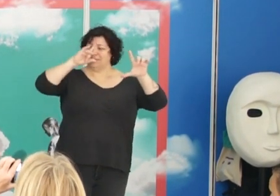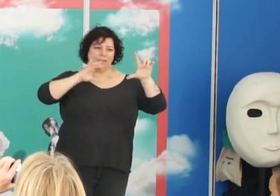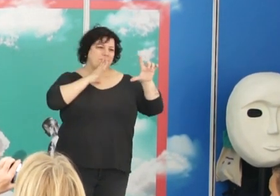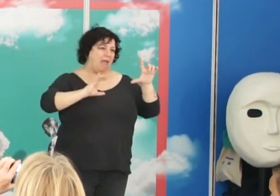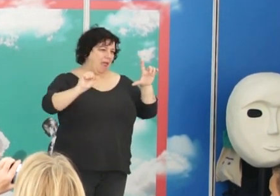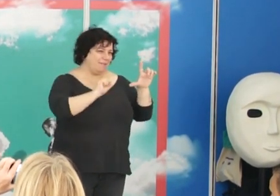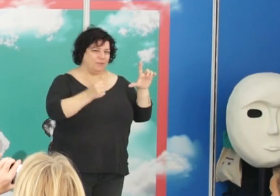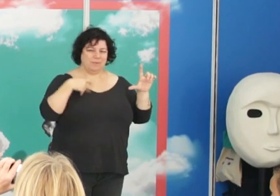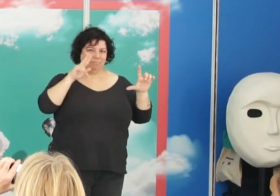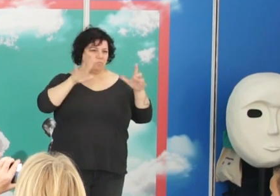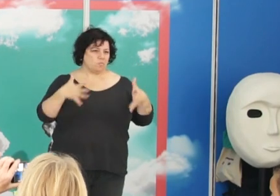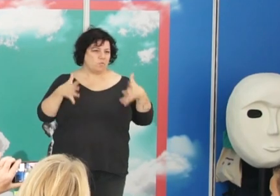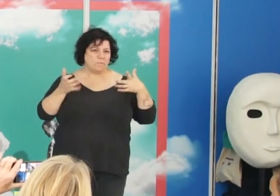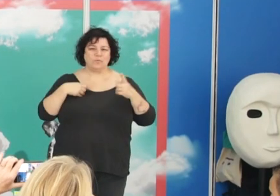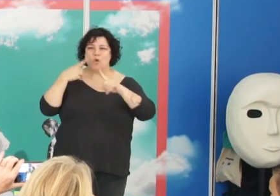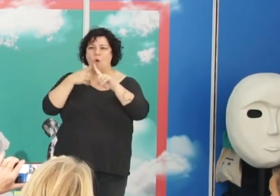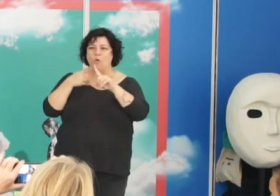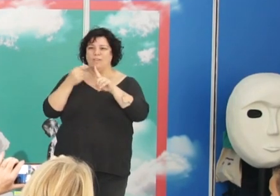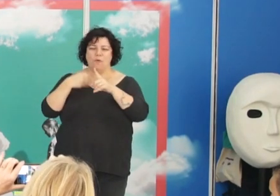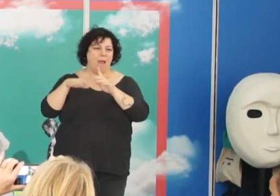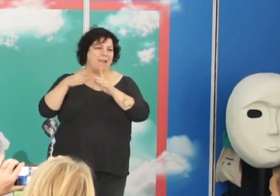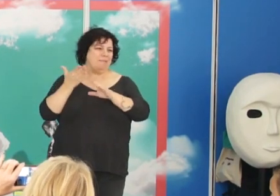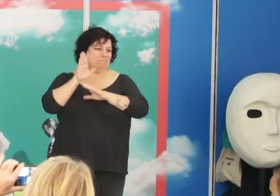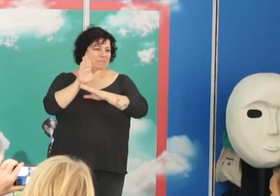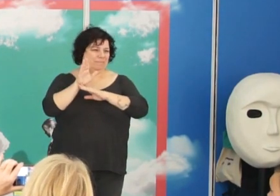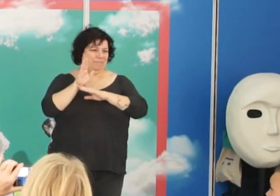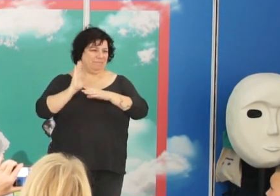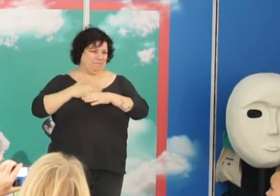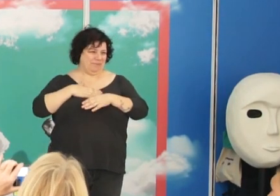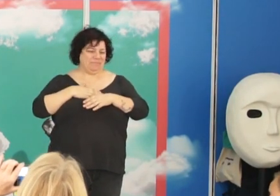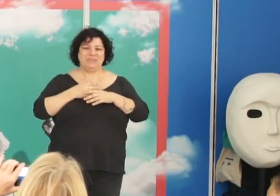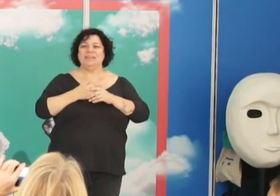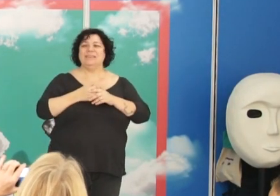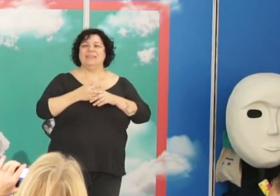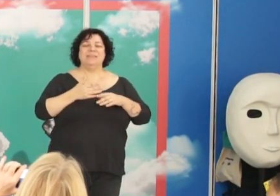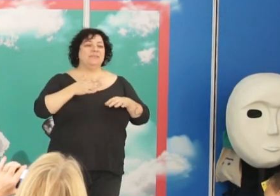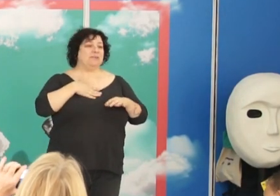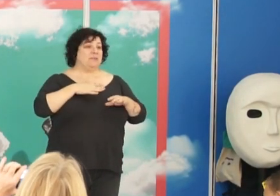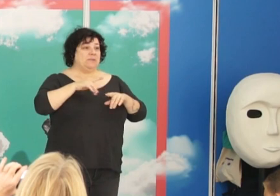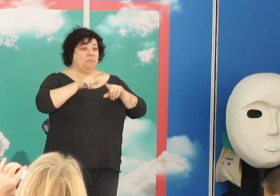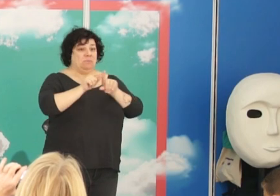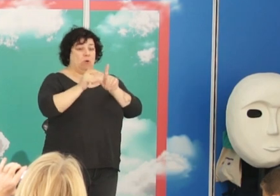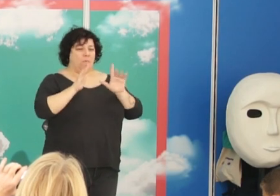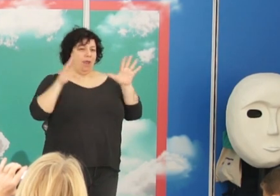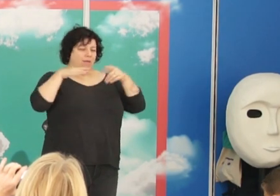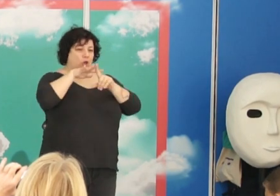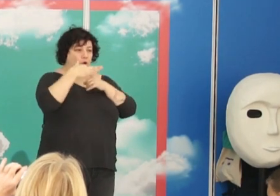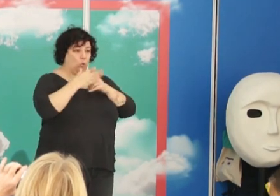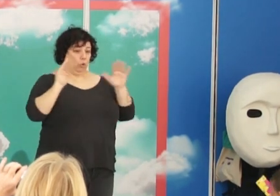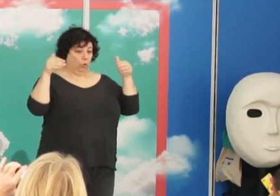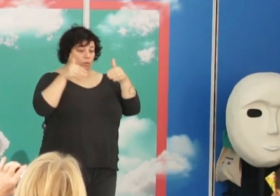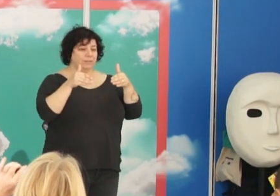Me ha encantado, lo he utilizado en toda la presentación. Bien, para ponernos un poquito en contexto, creo que